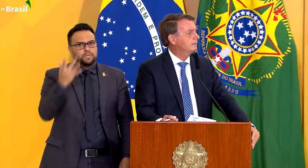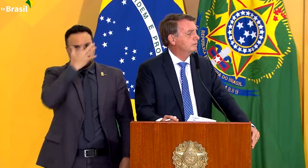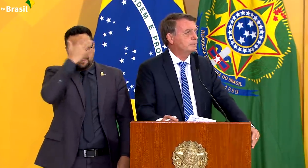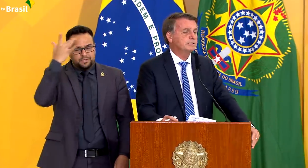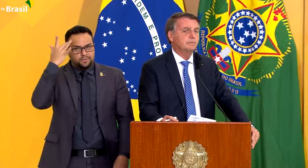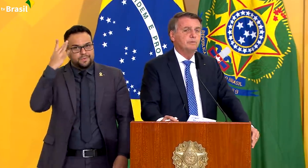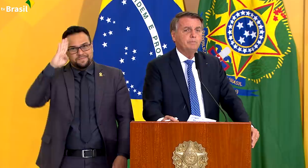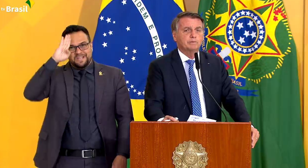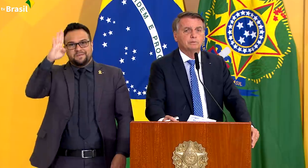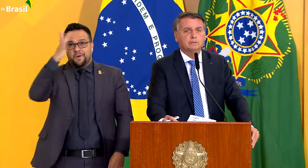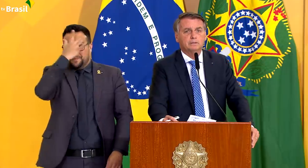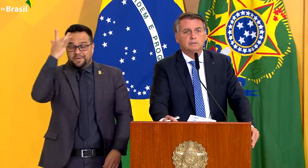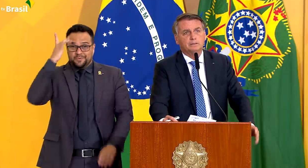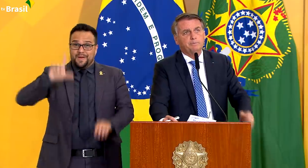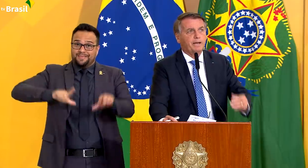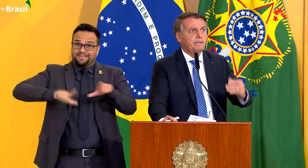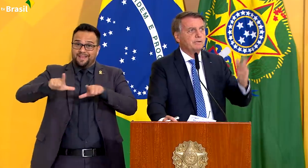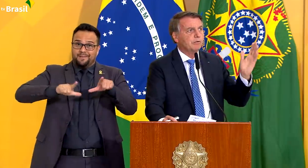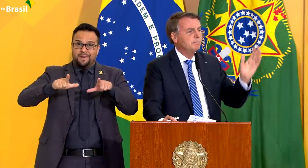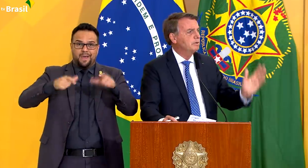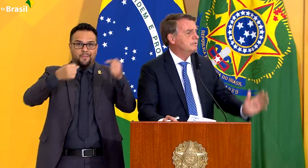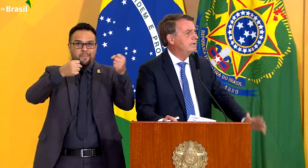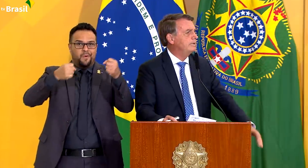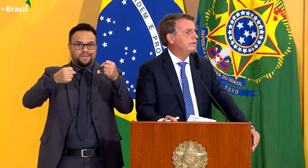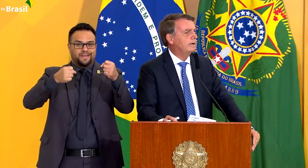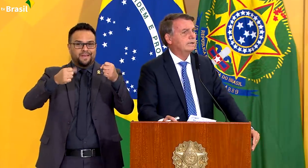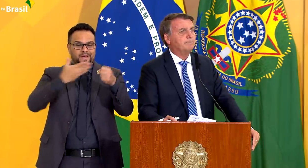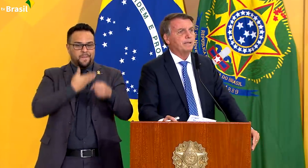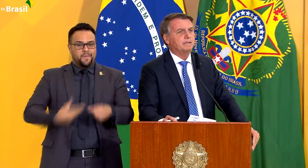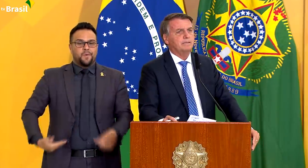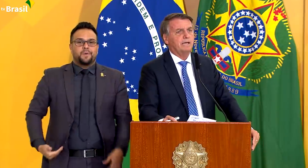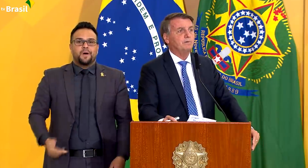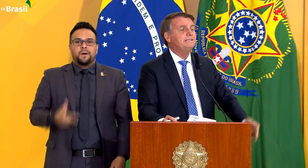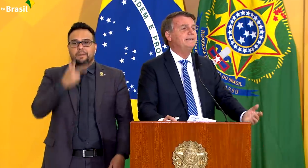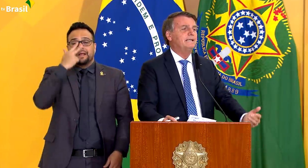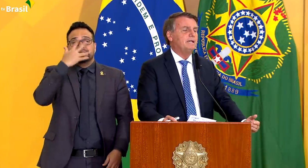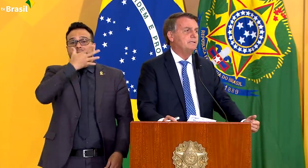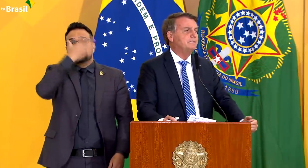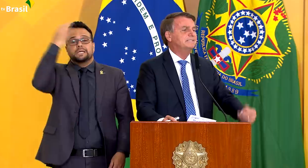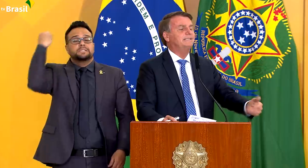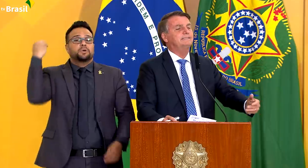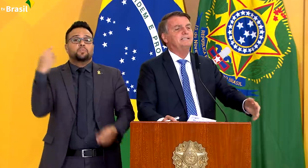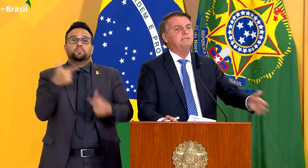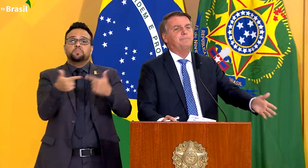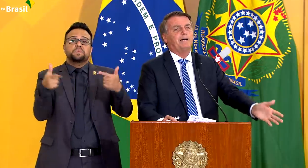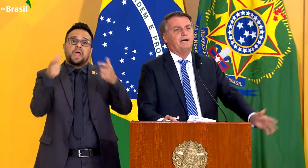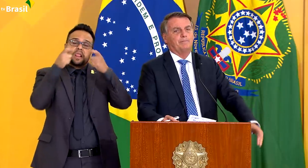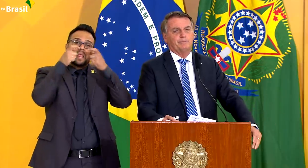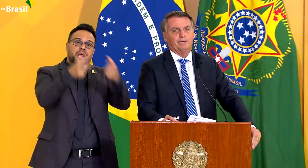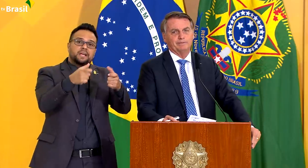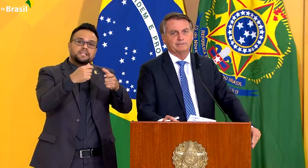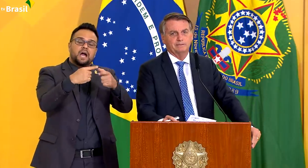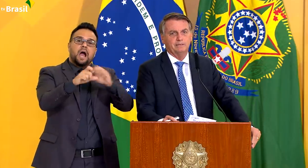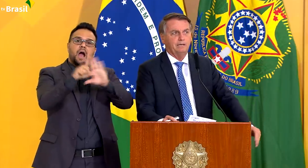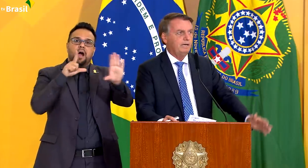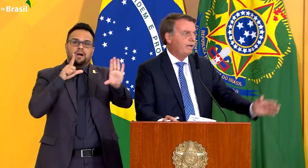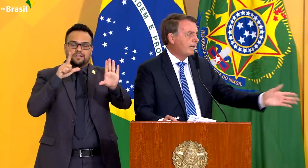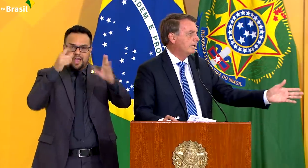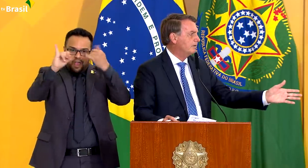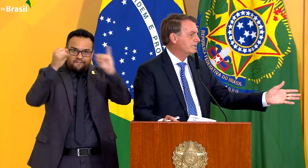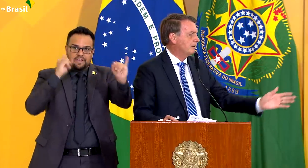no poder público, parece que sumiu dele a capacidade ou interesse de se antecipar a problemas.